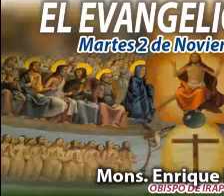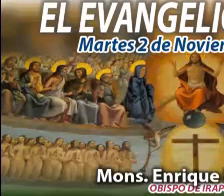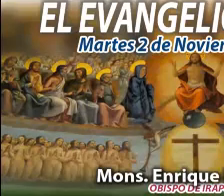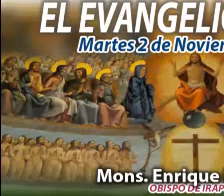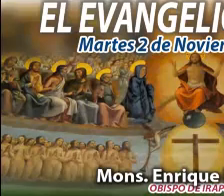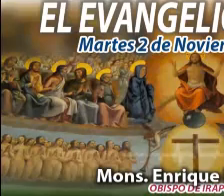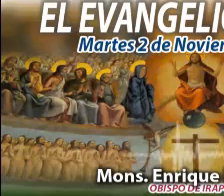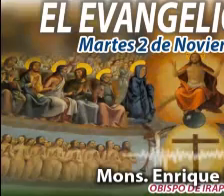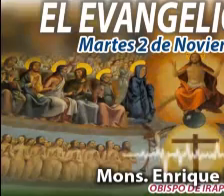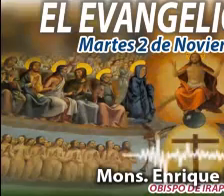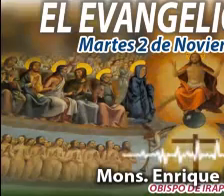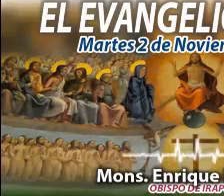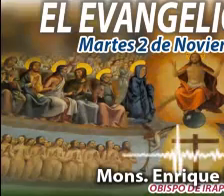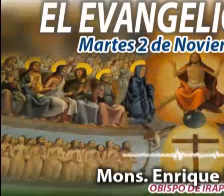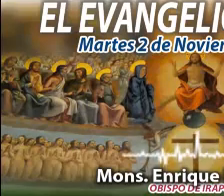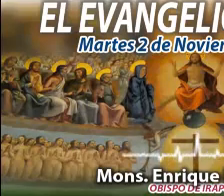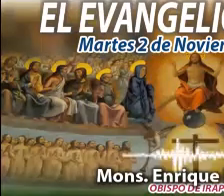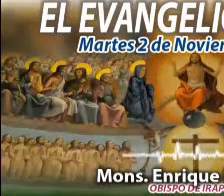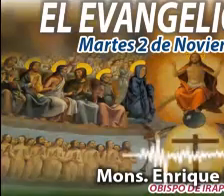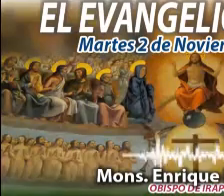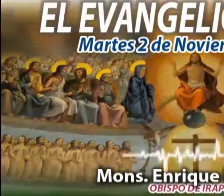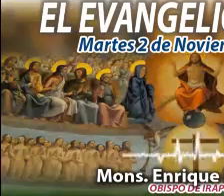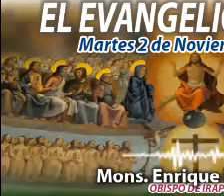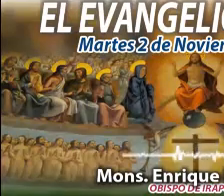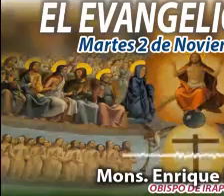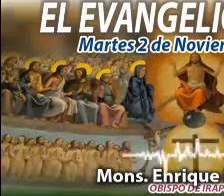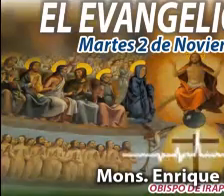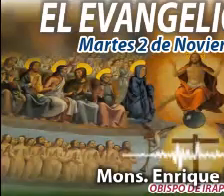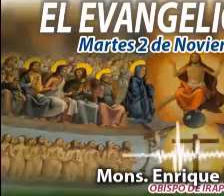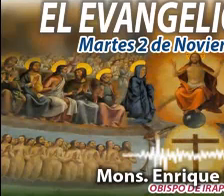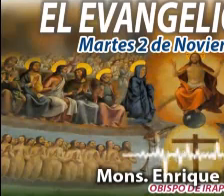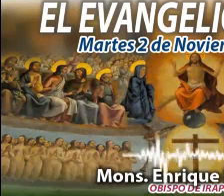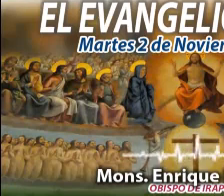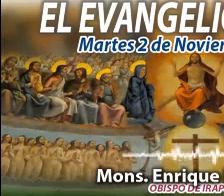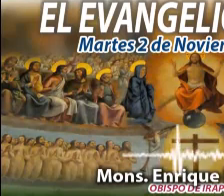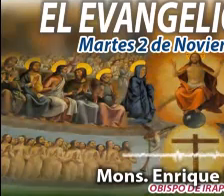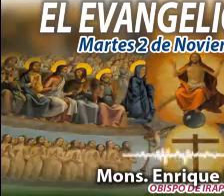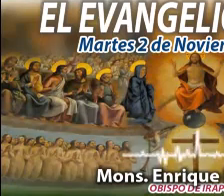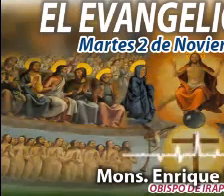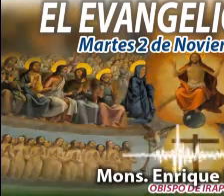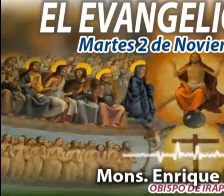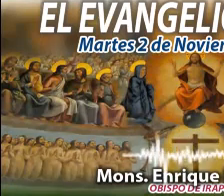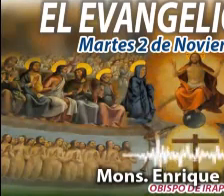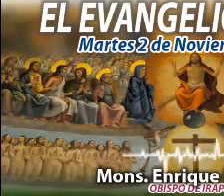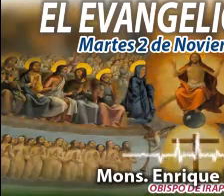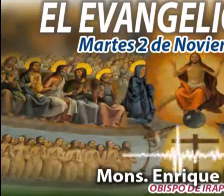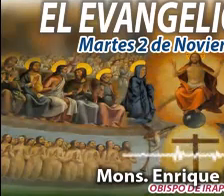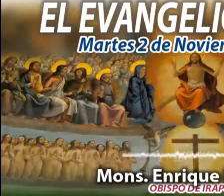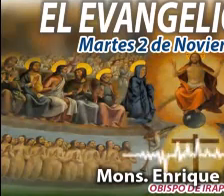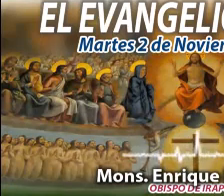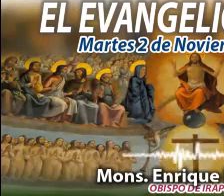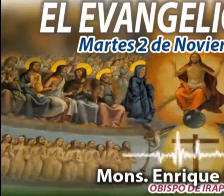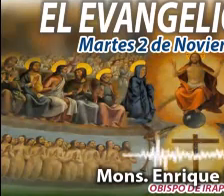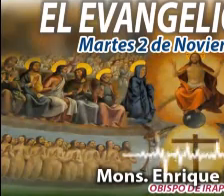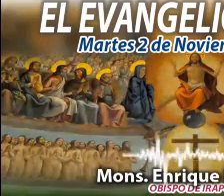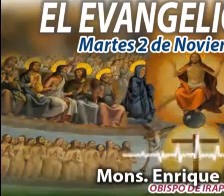Día a día, alimentándonos de la Palabra del Señor. En la voz de Monseñor Enrique